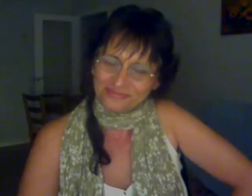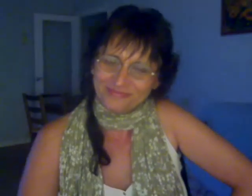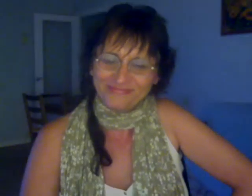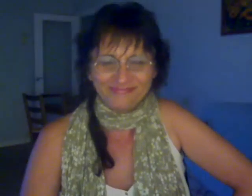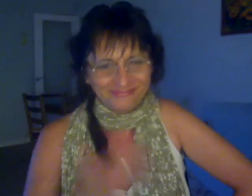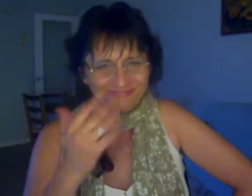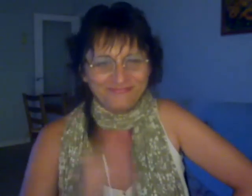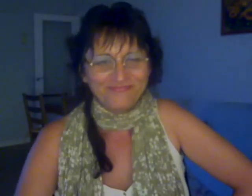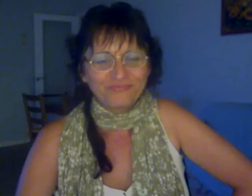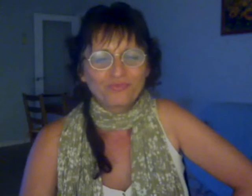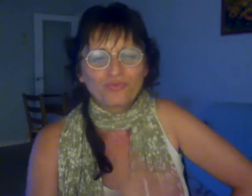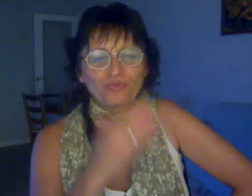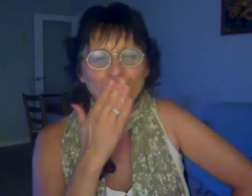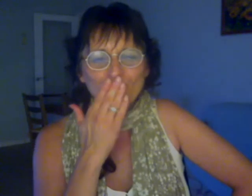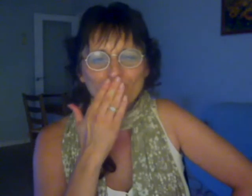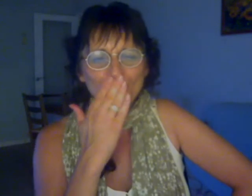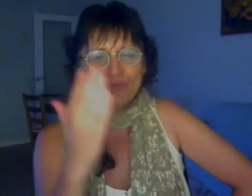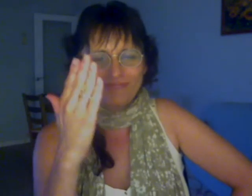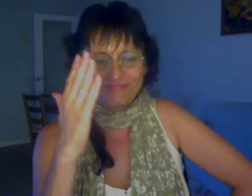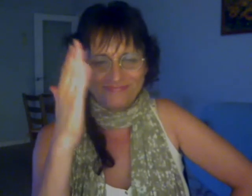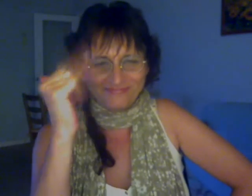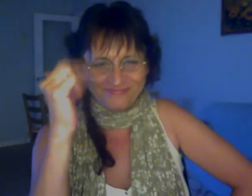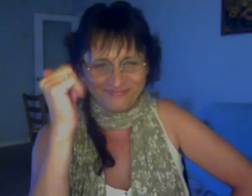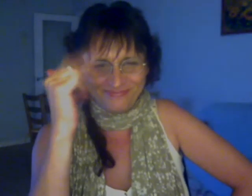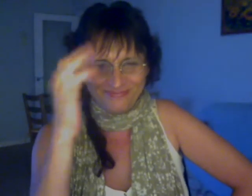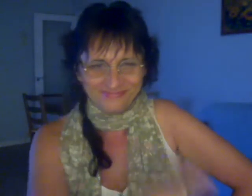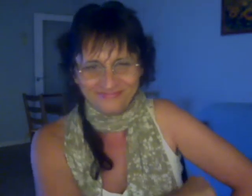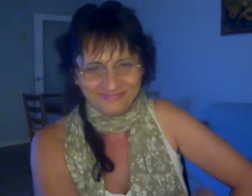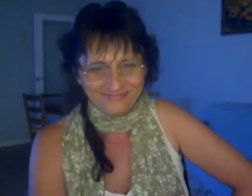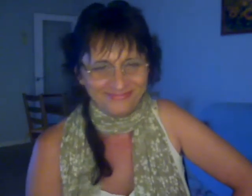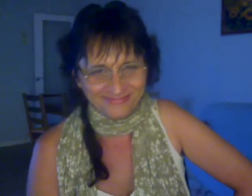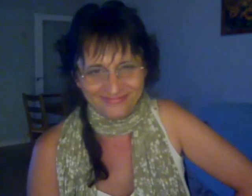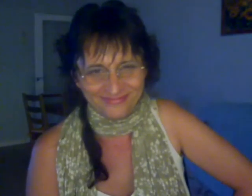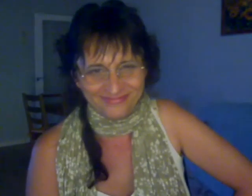No estudié la universidad Pero he tenido la gran suerte De tener muchos amigos que me han sabido